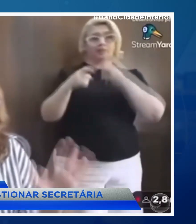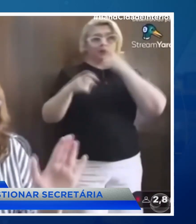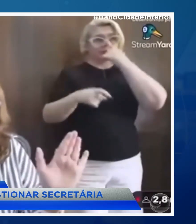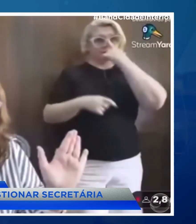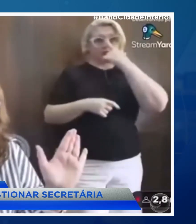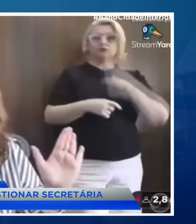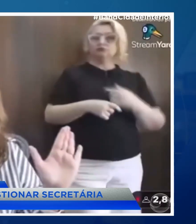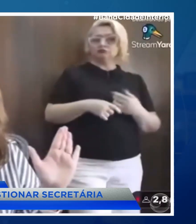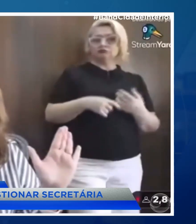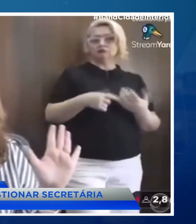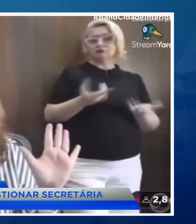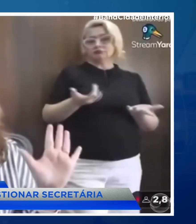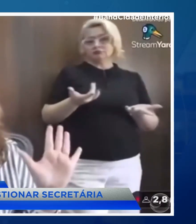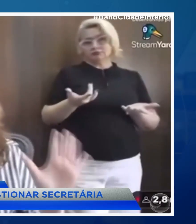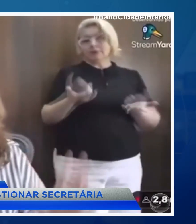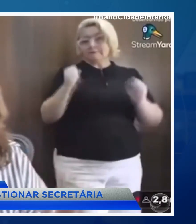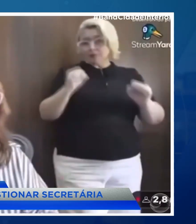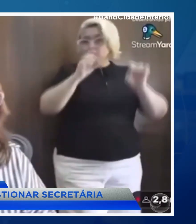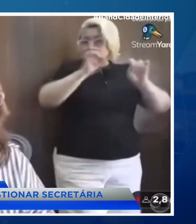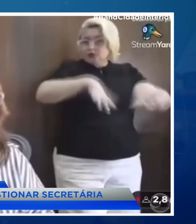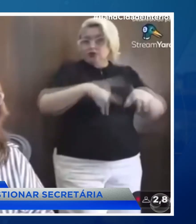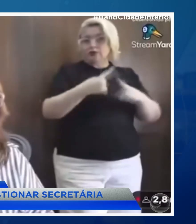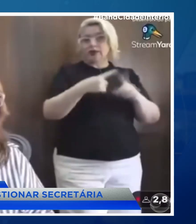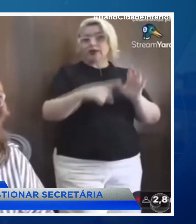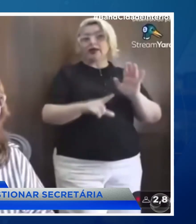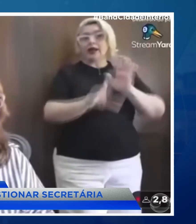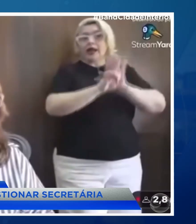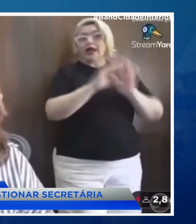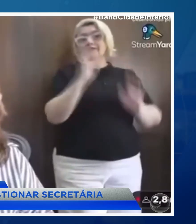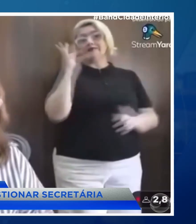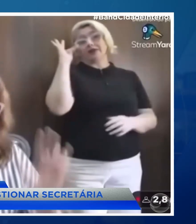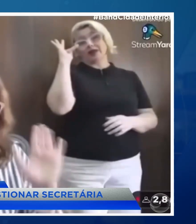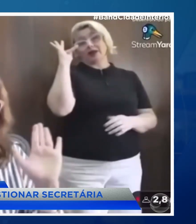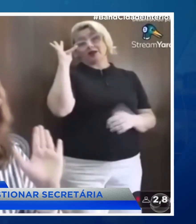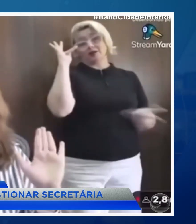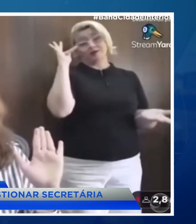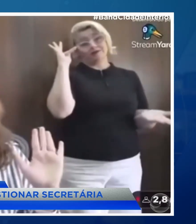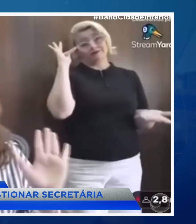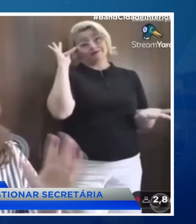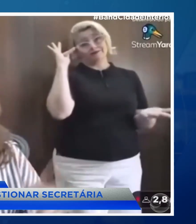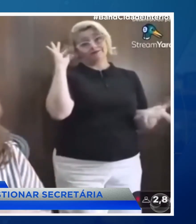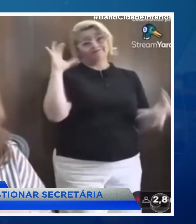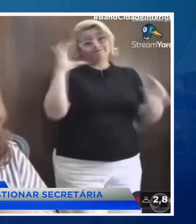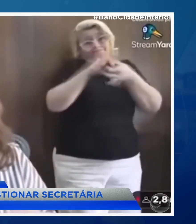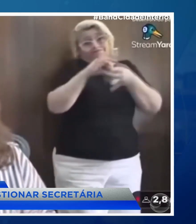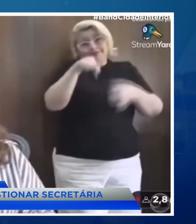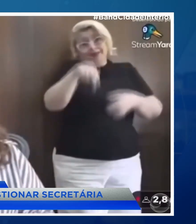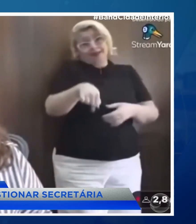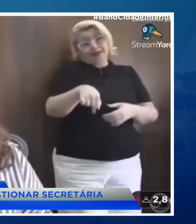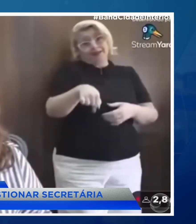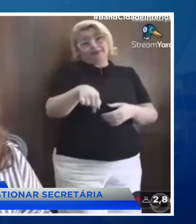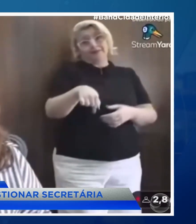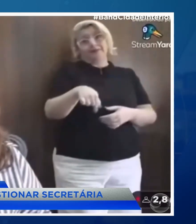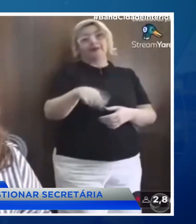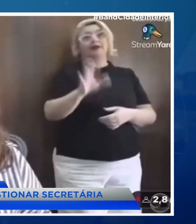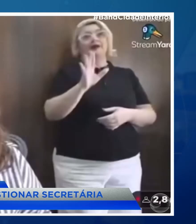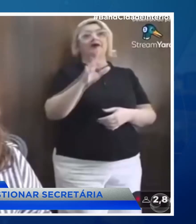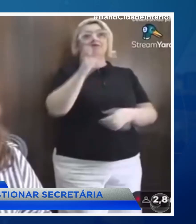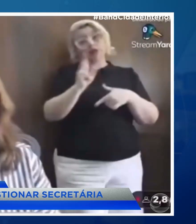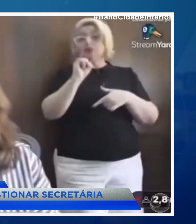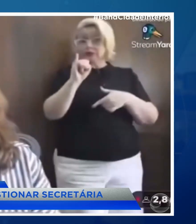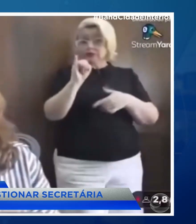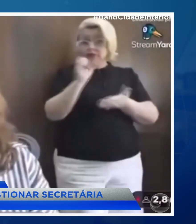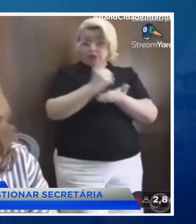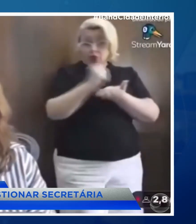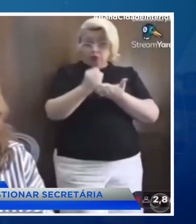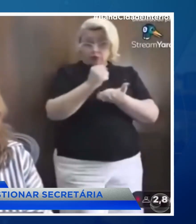caso específico mencionado, a servidora em questão, segundo a Secretaria de Educação, estava com o contrato vencido, motivo pelo qual